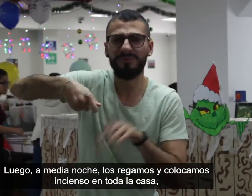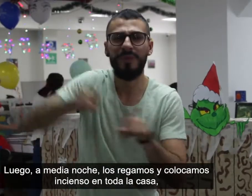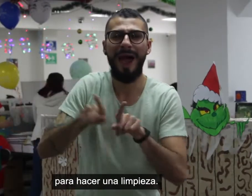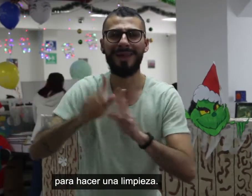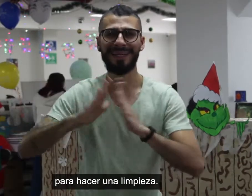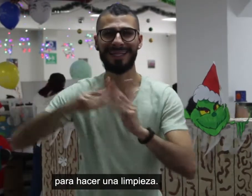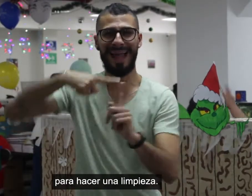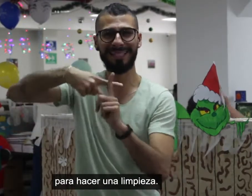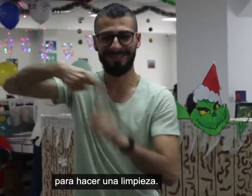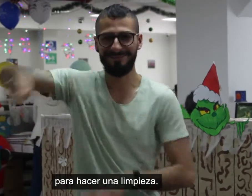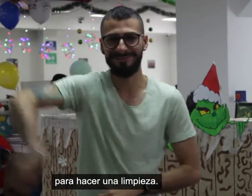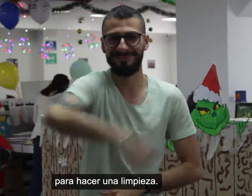Para hacer una limpieza.